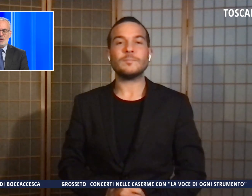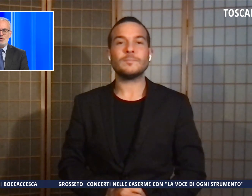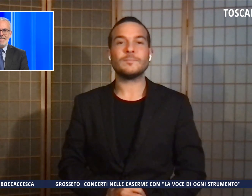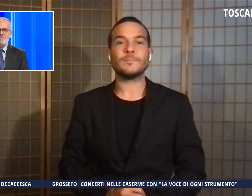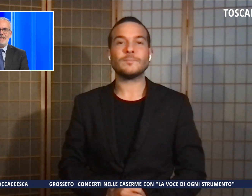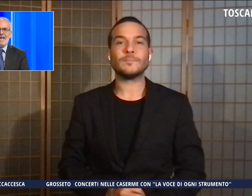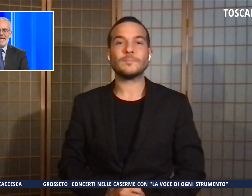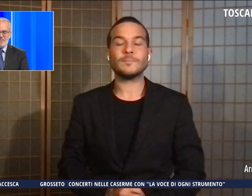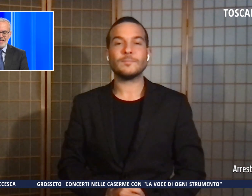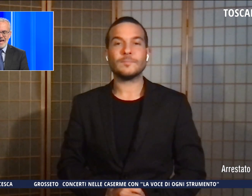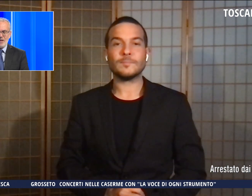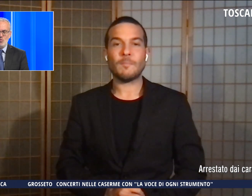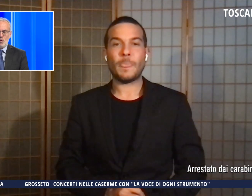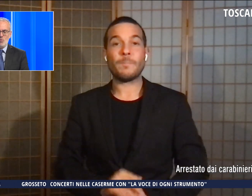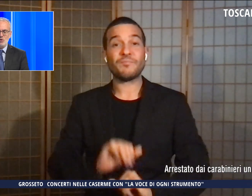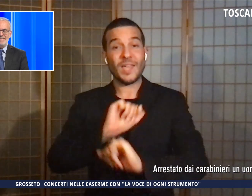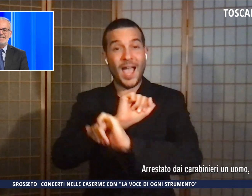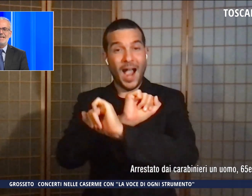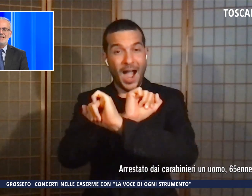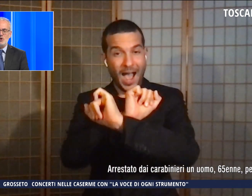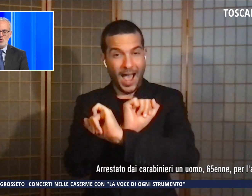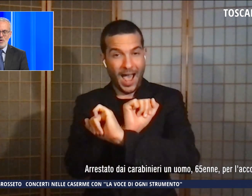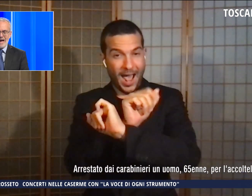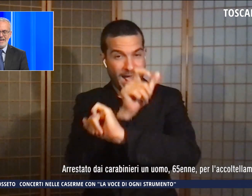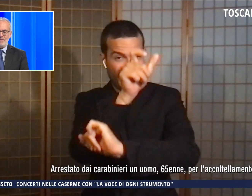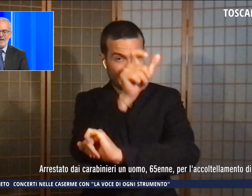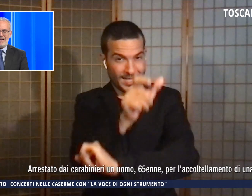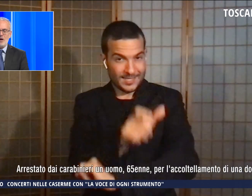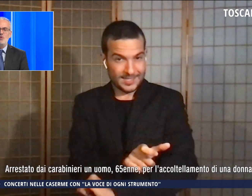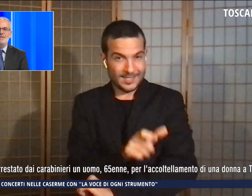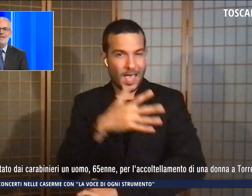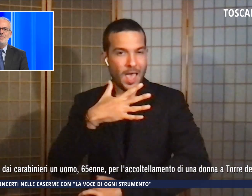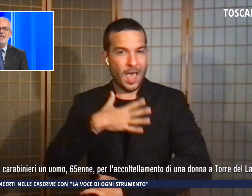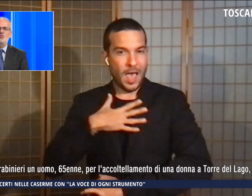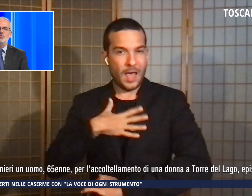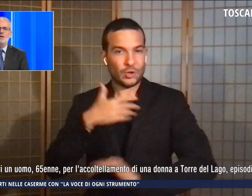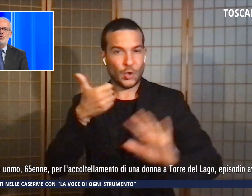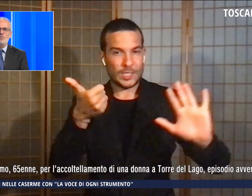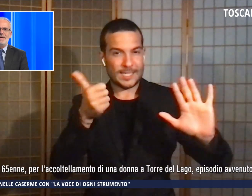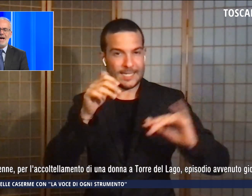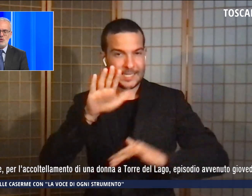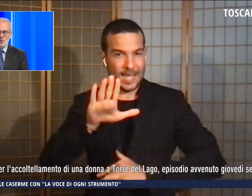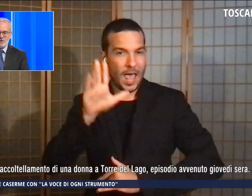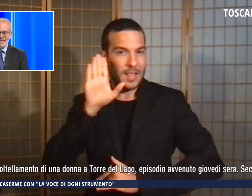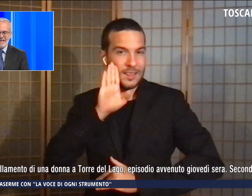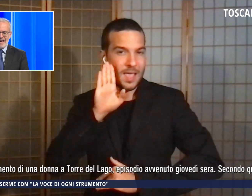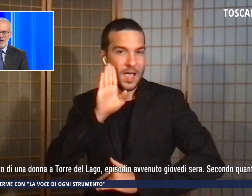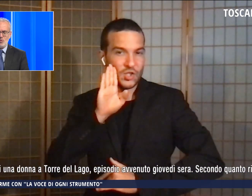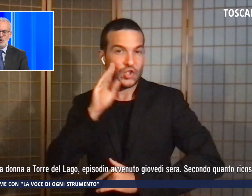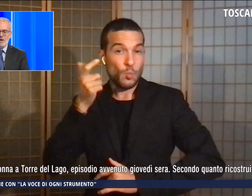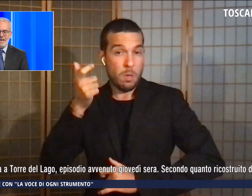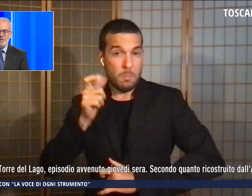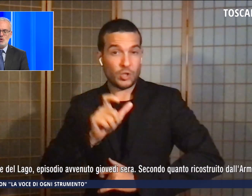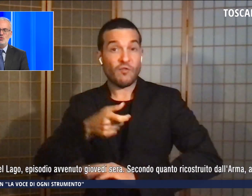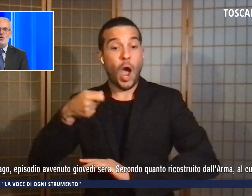Arrestato sempre dai carabinieri un uomo di 65 anni per l'accoltellamento di una donna a Torre del